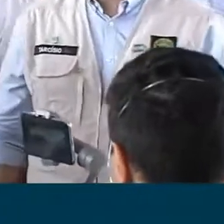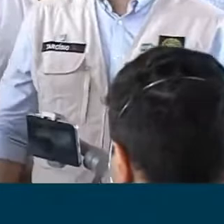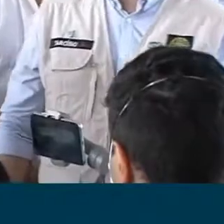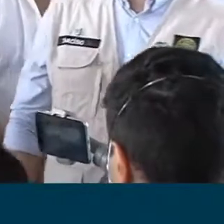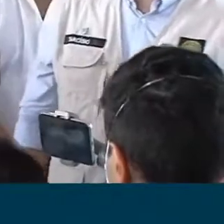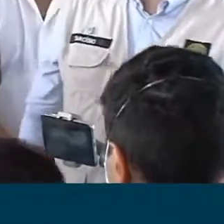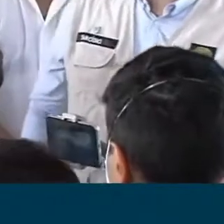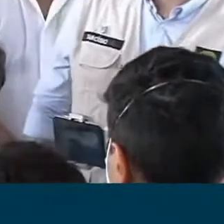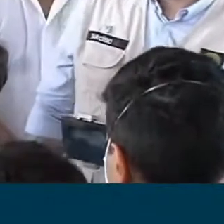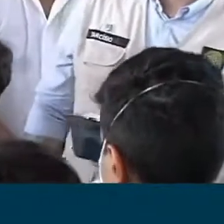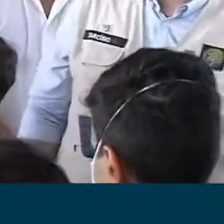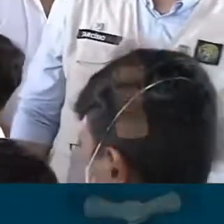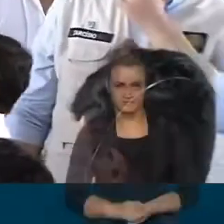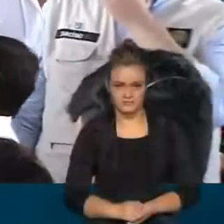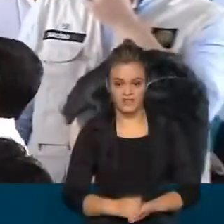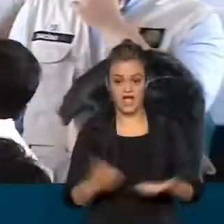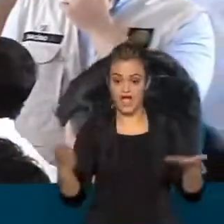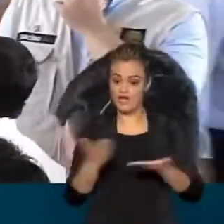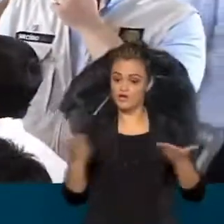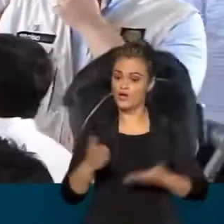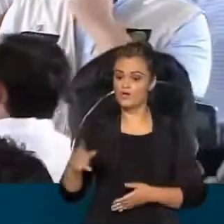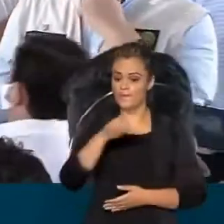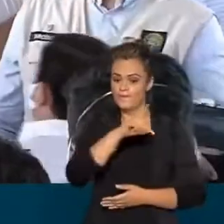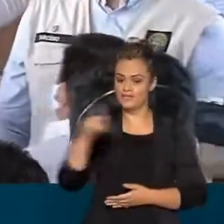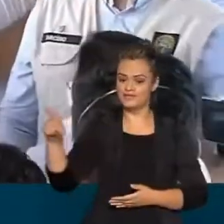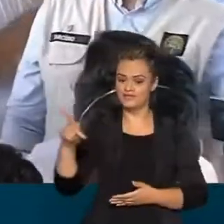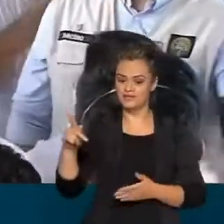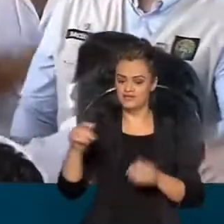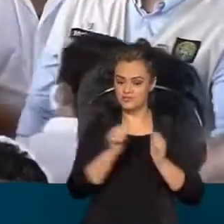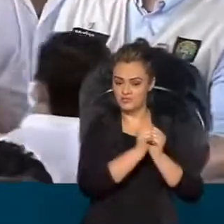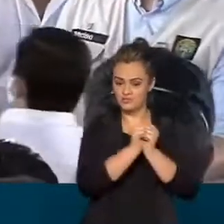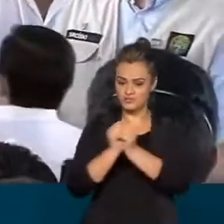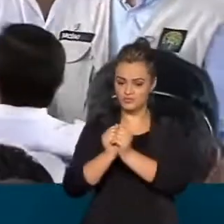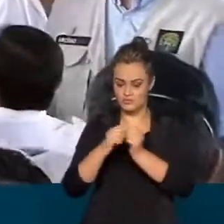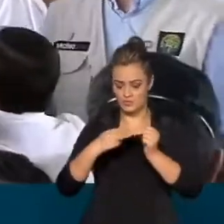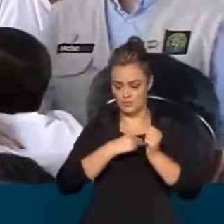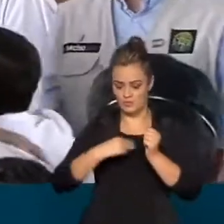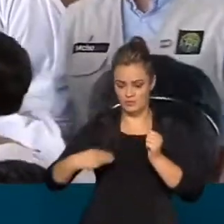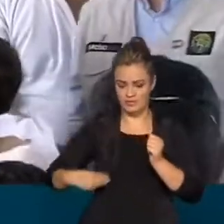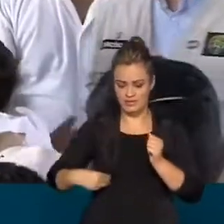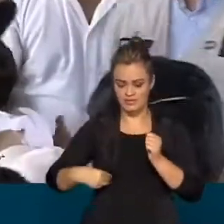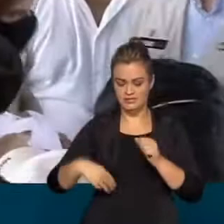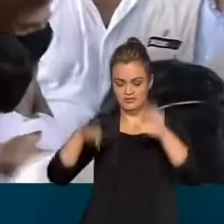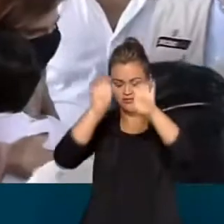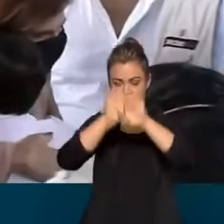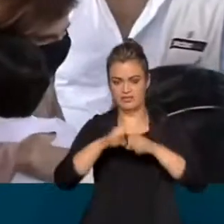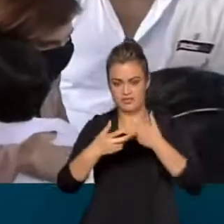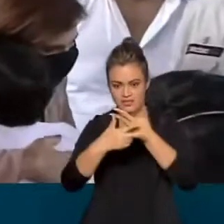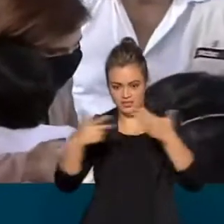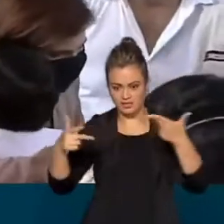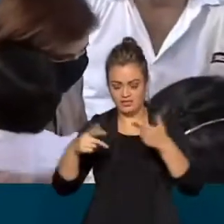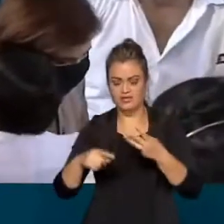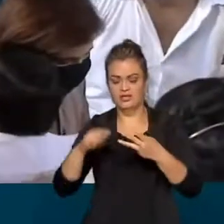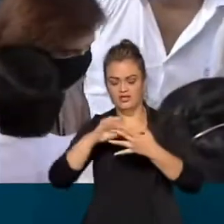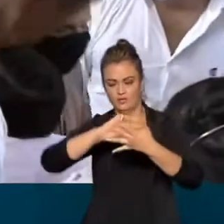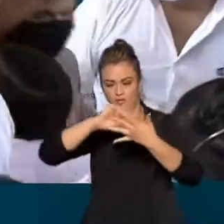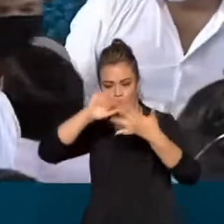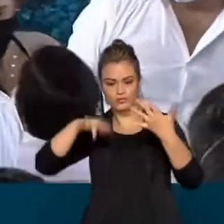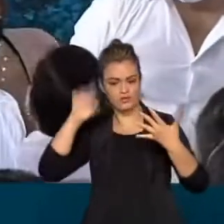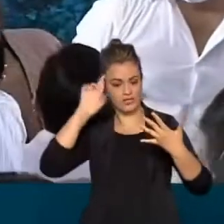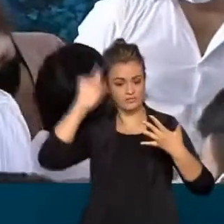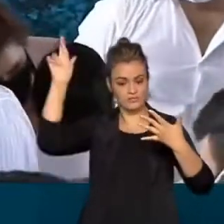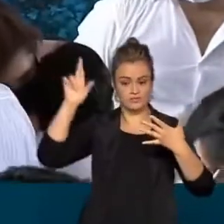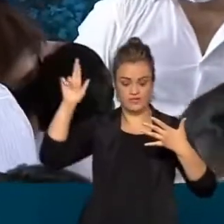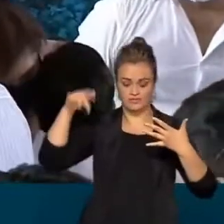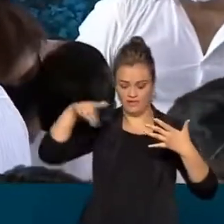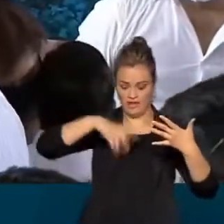convidamos o presidente da república acompanhado do ministro de estado da infraestrutura e demais autoridades